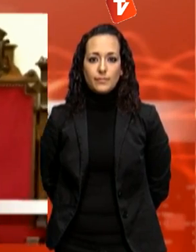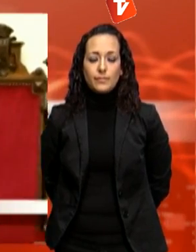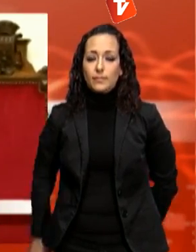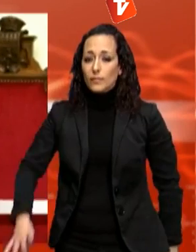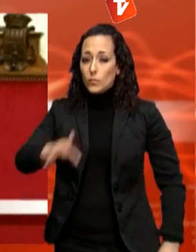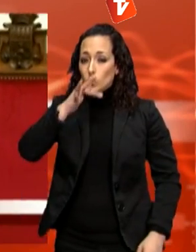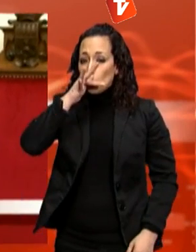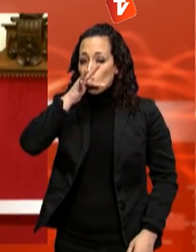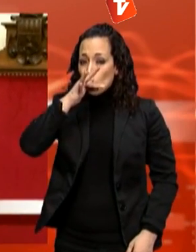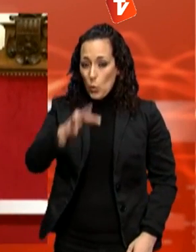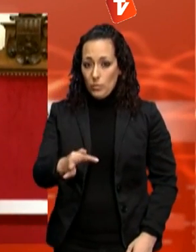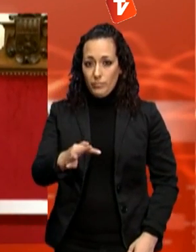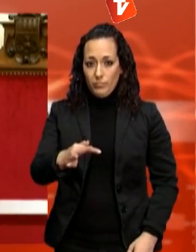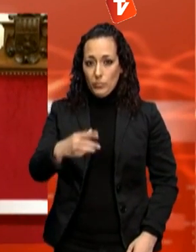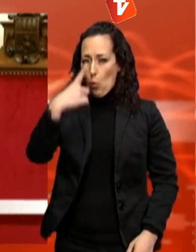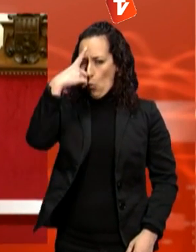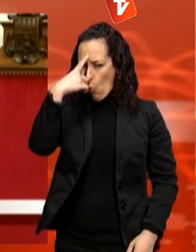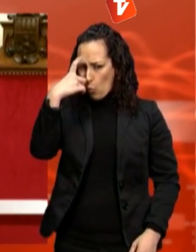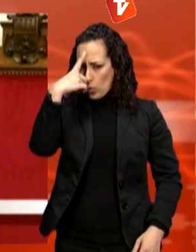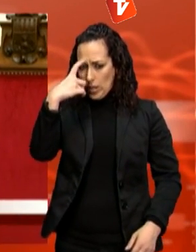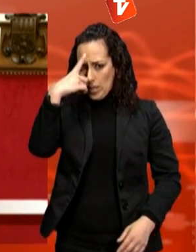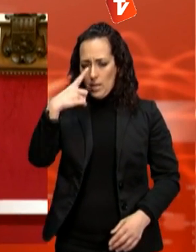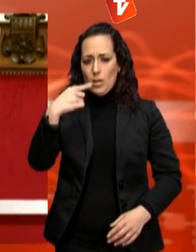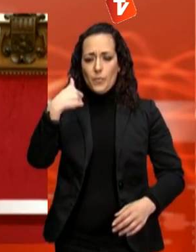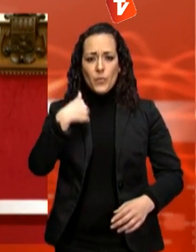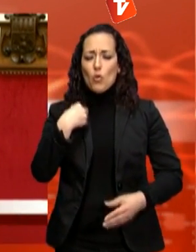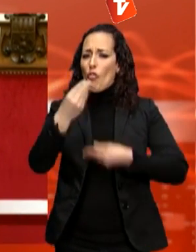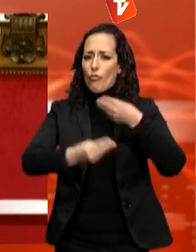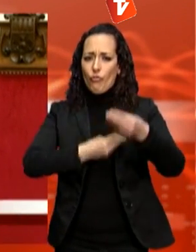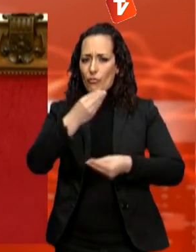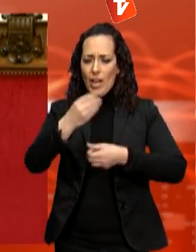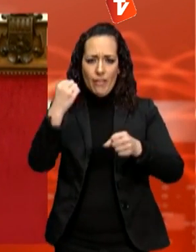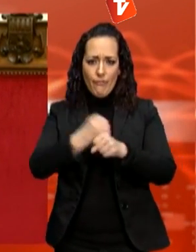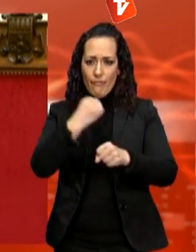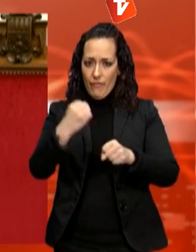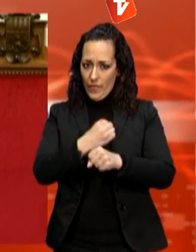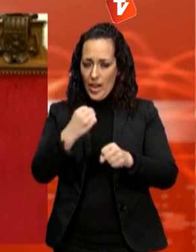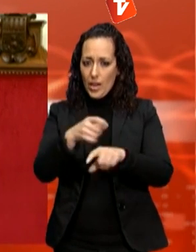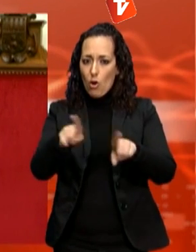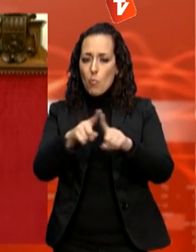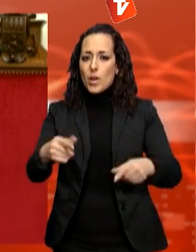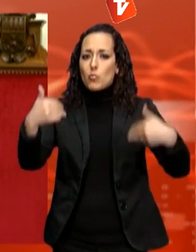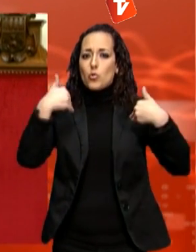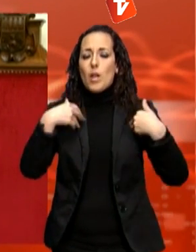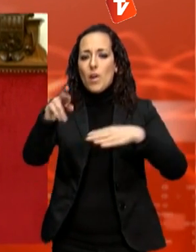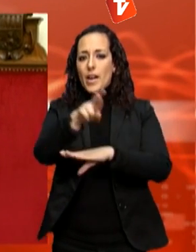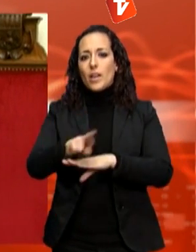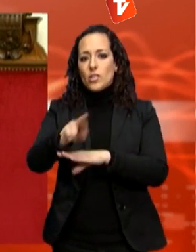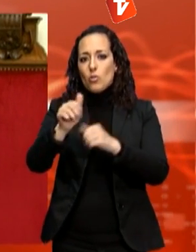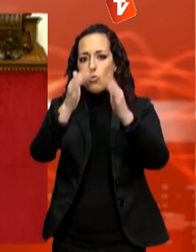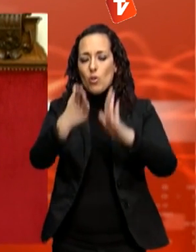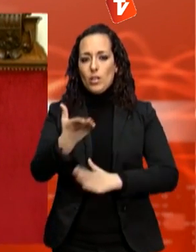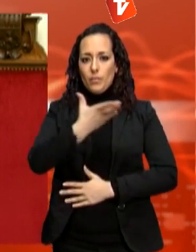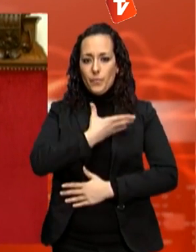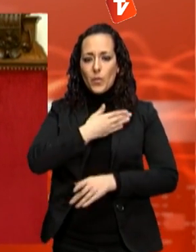Jureu, prometeu per la vostra consciència i honor complir fidelment les obligacions del càrrec de regidora de l'Ajuntament de Terrassa amb lleialtat al rei i